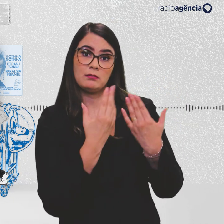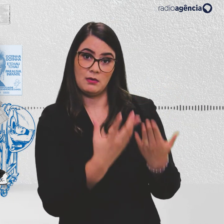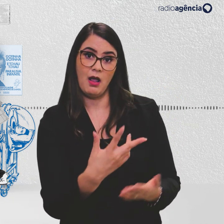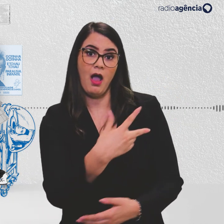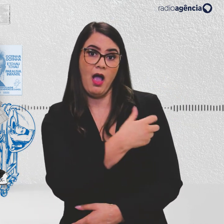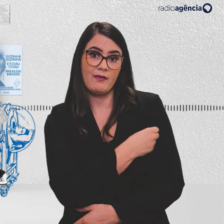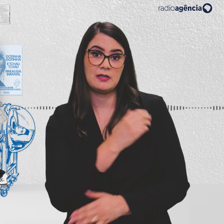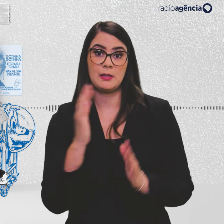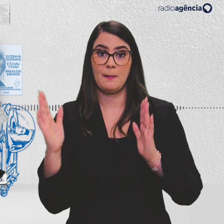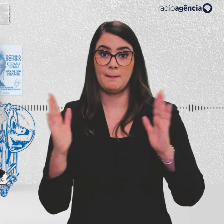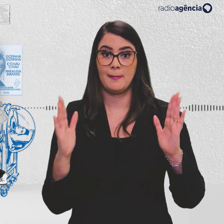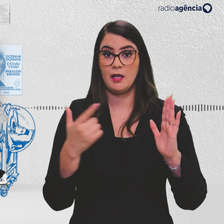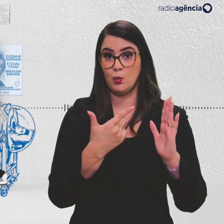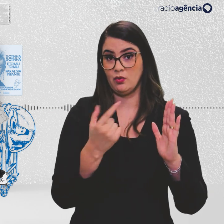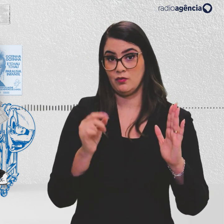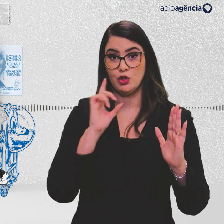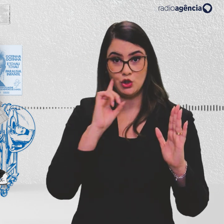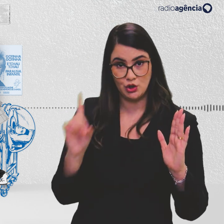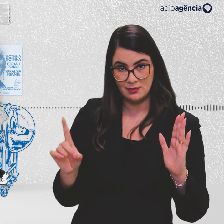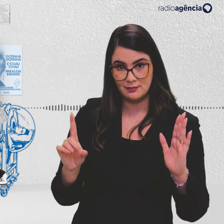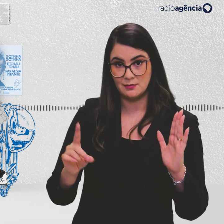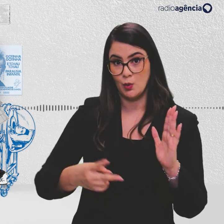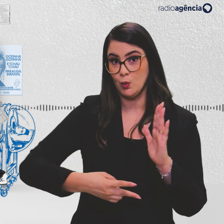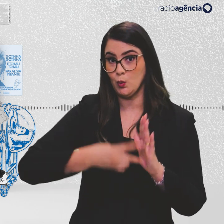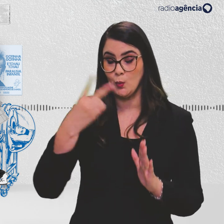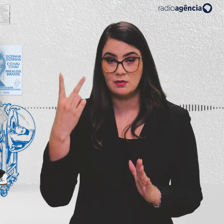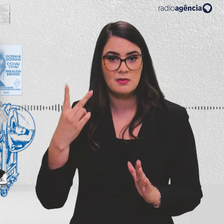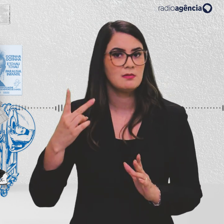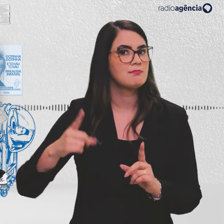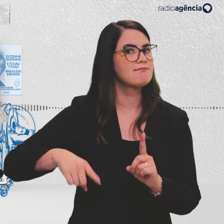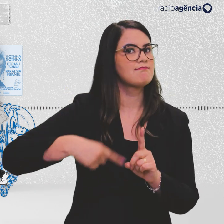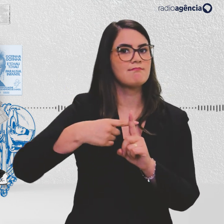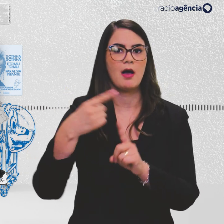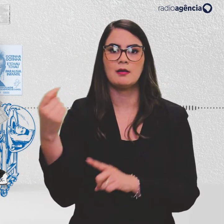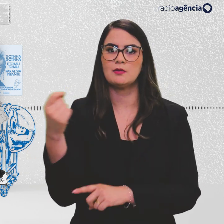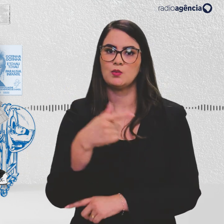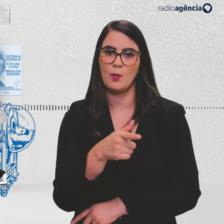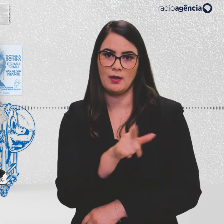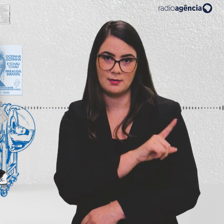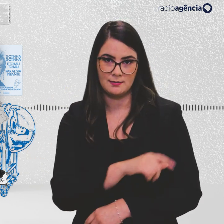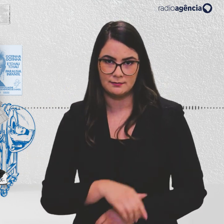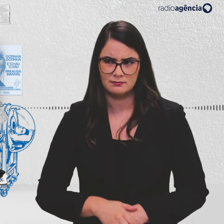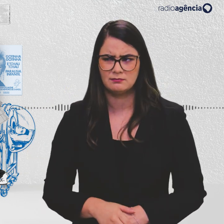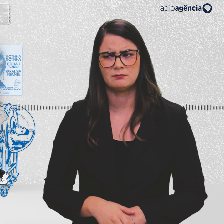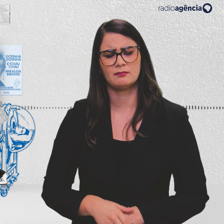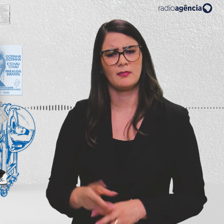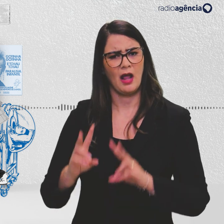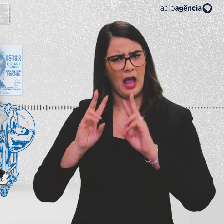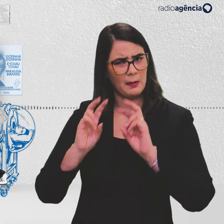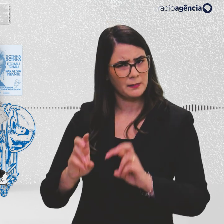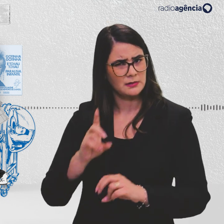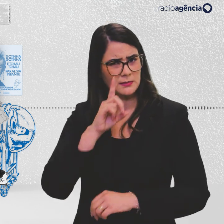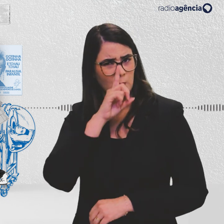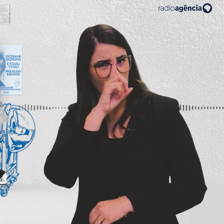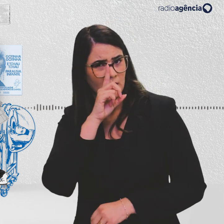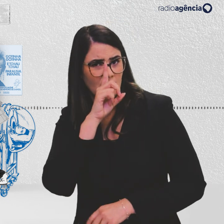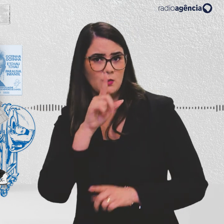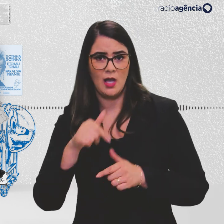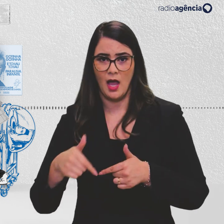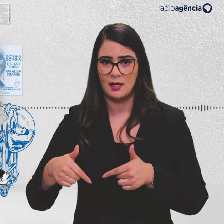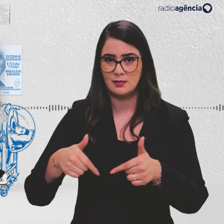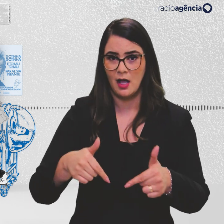vacina em 20 dias. Com duas vezes mais do que a potência que tinha. Mas será que a percepção de risco e a